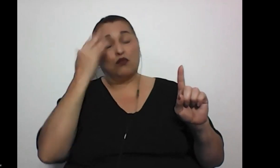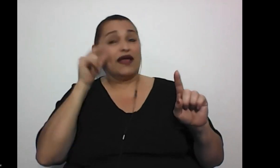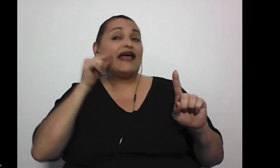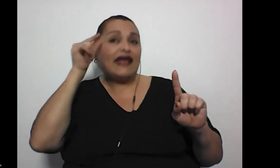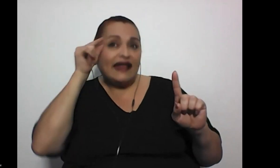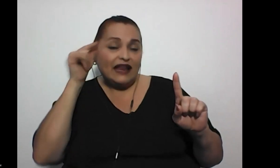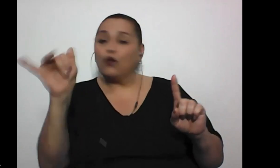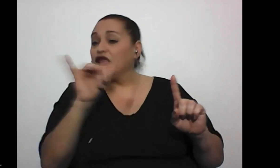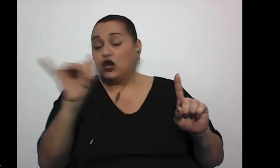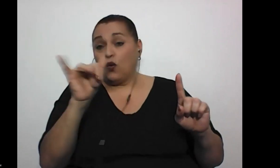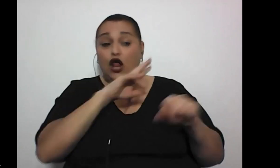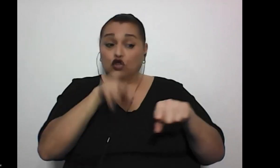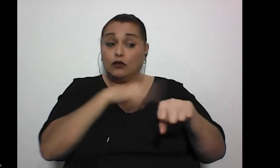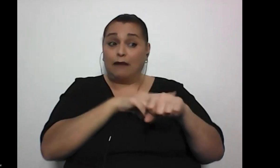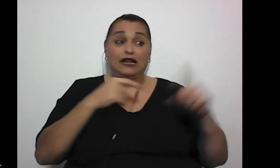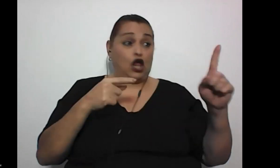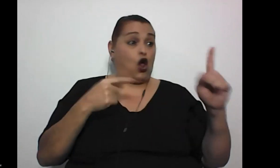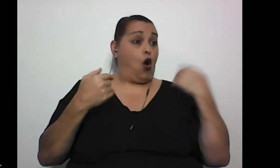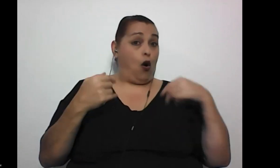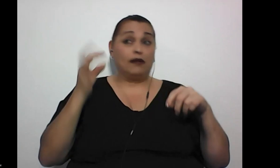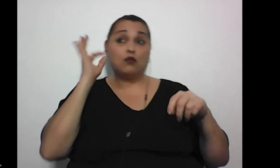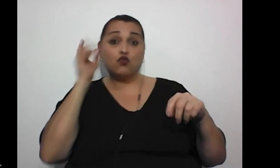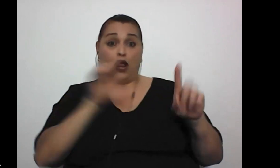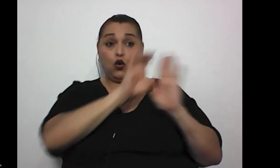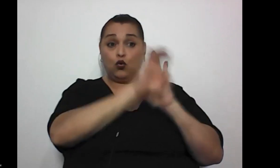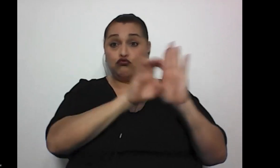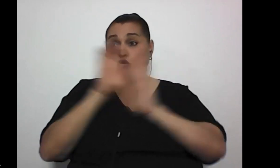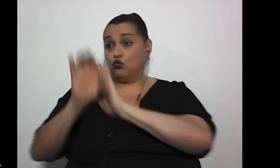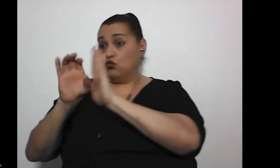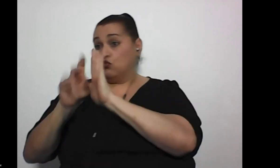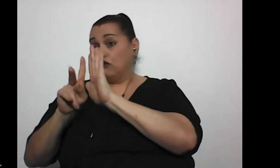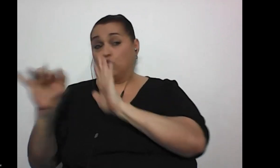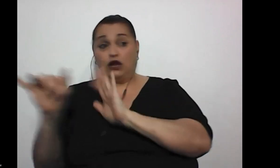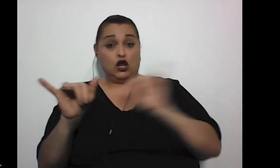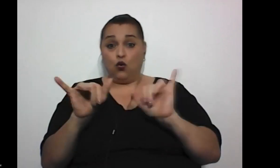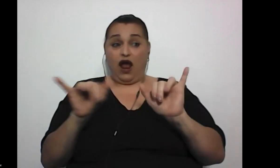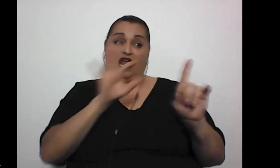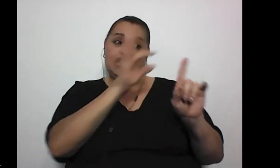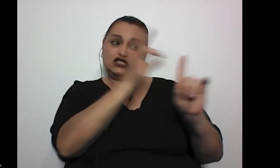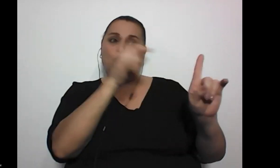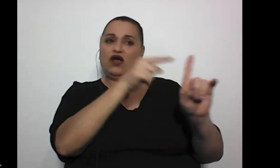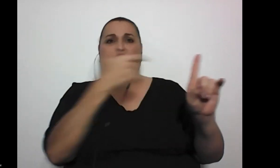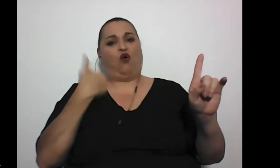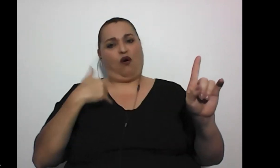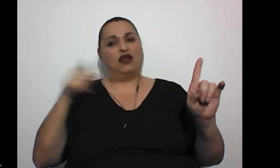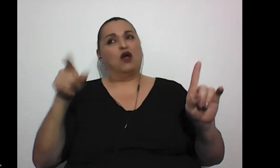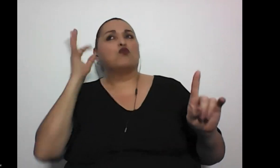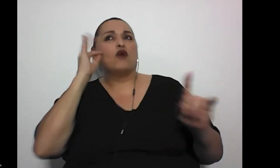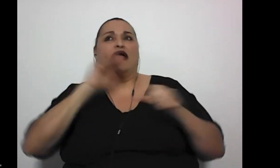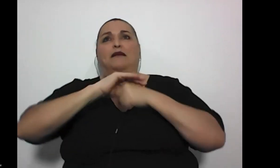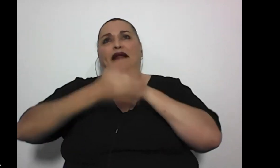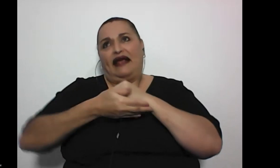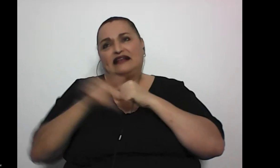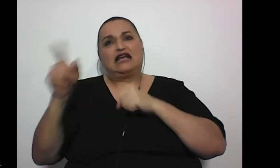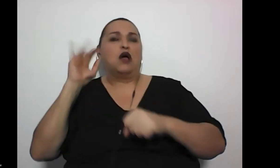igual que normalmente entre una mujer y un hombre con currículum igual es más probable que escojan al hombre porque a la mujer se embaraza la mujer va a